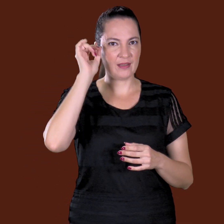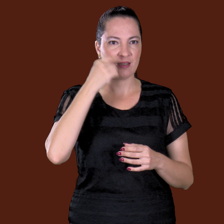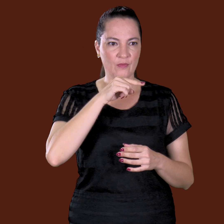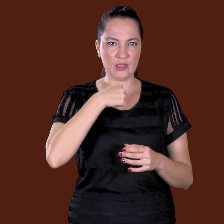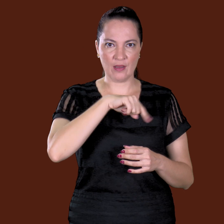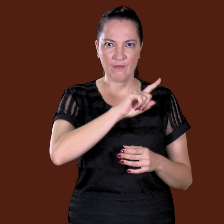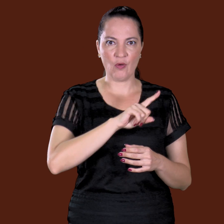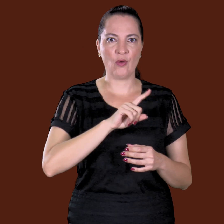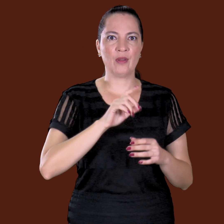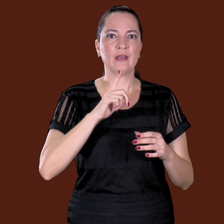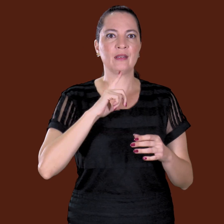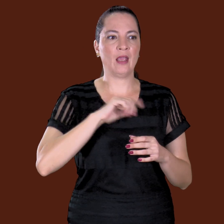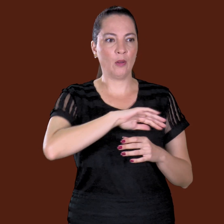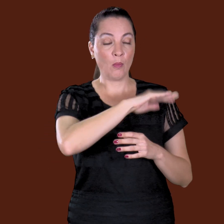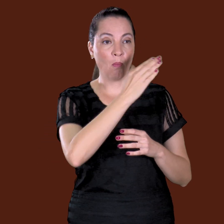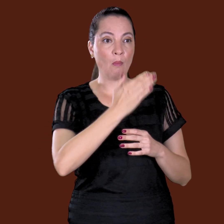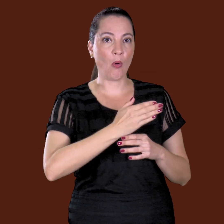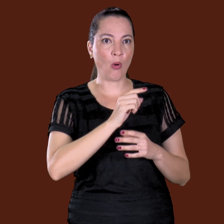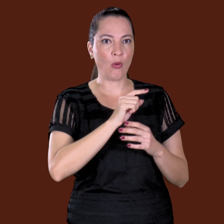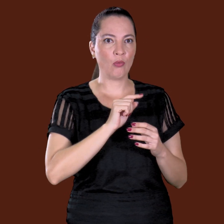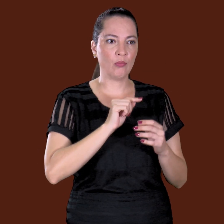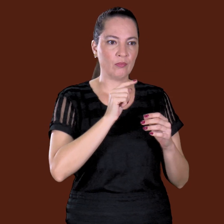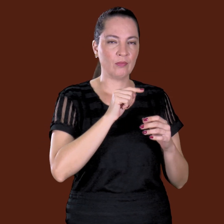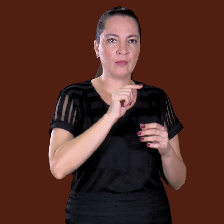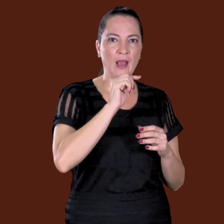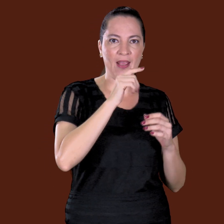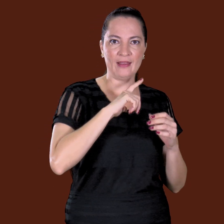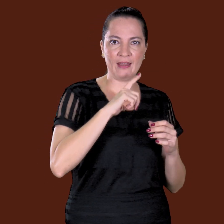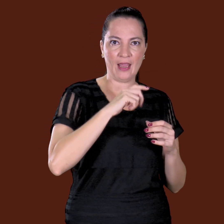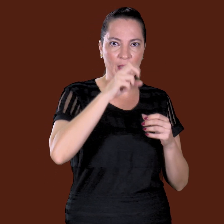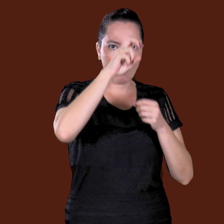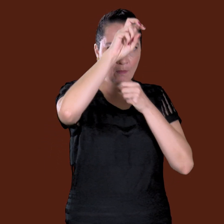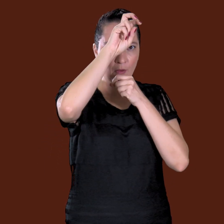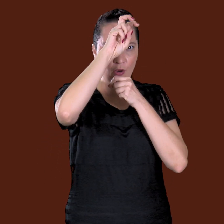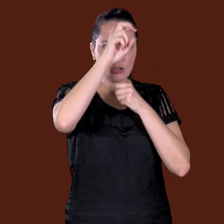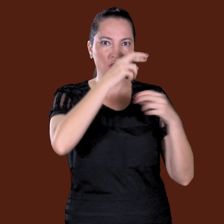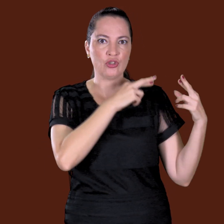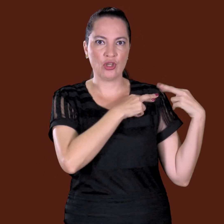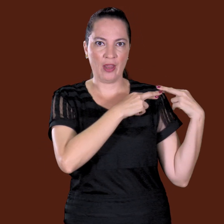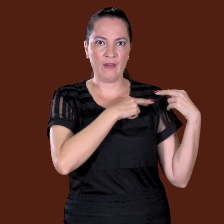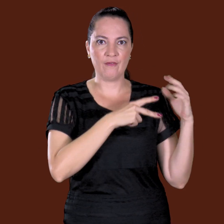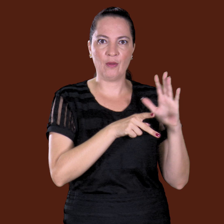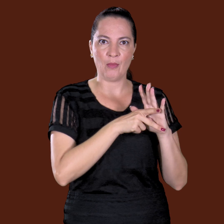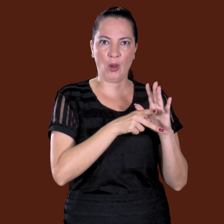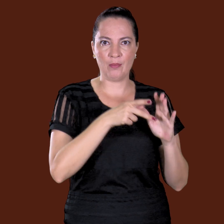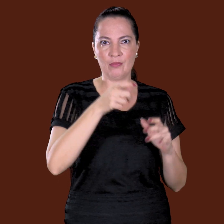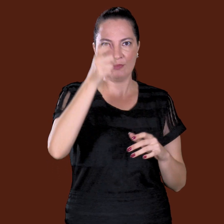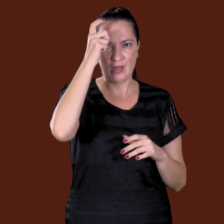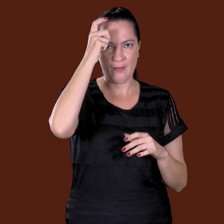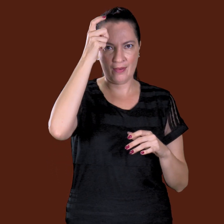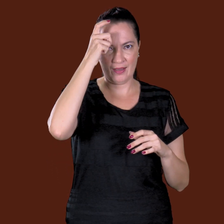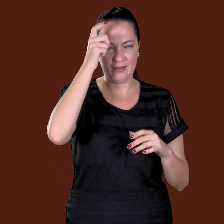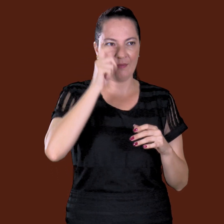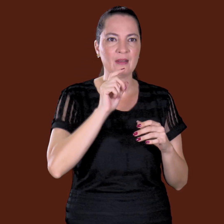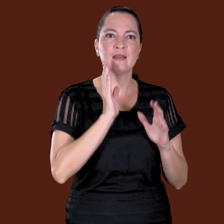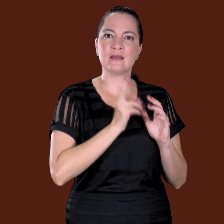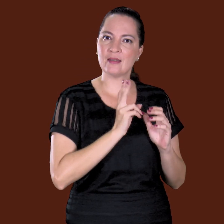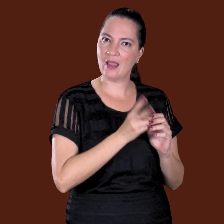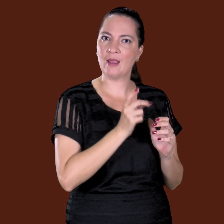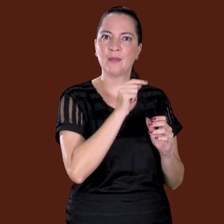foi, que você não lembra, tinha um morrindo lá da casa do Rock, que era o gerente dele. O bode, o morro, o chefe falou, descapulho, caiu sempre lá em